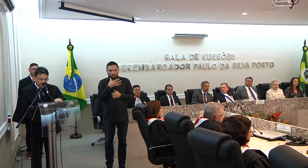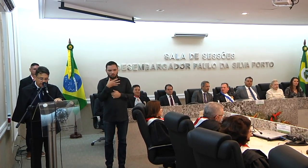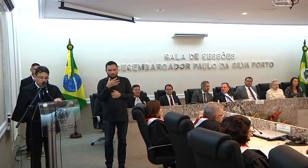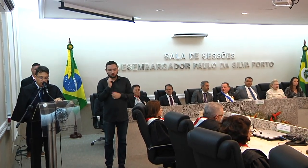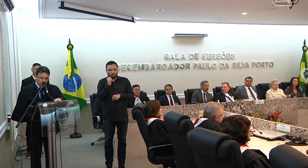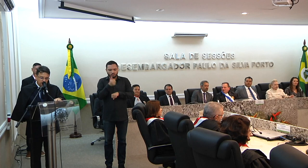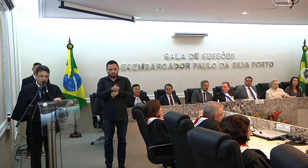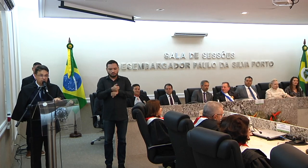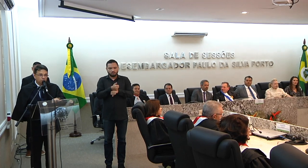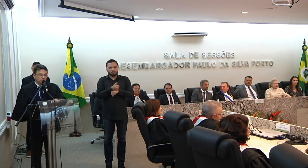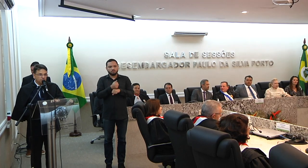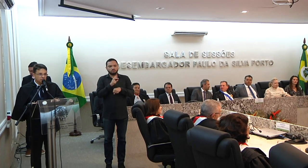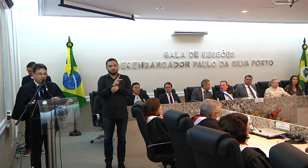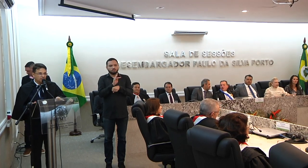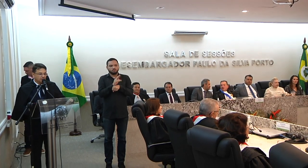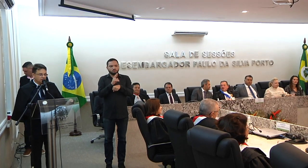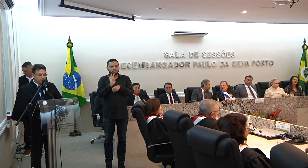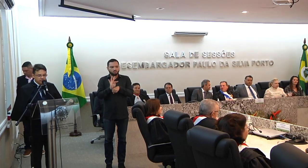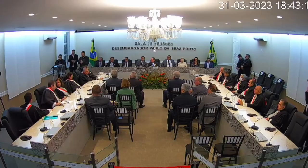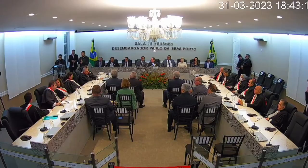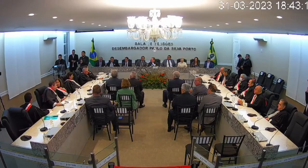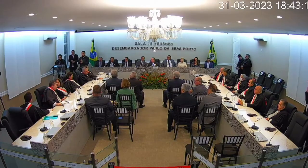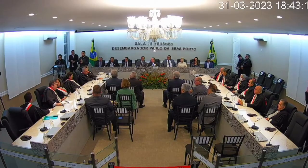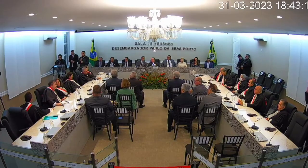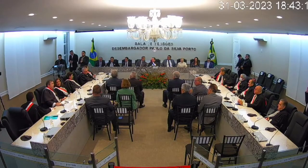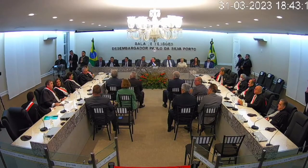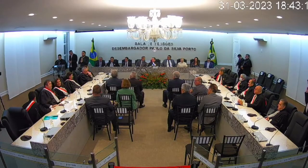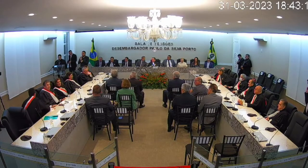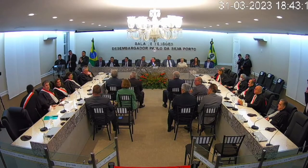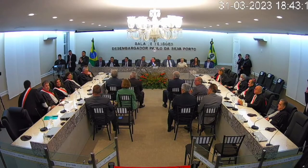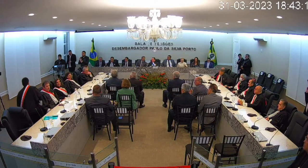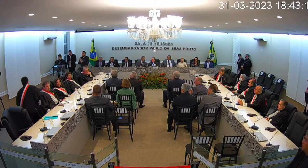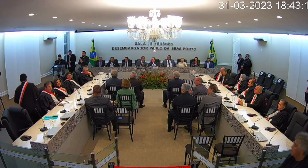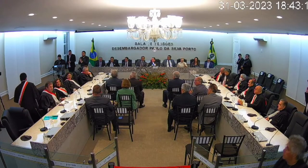integrante dessa justiça especializada.